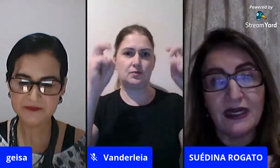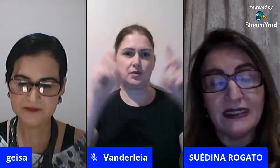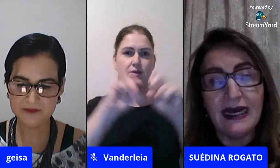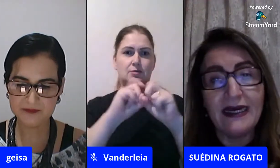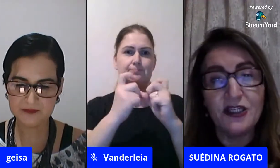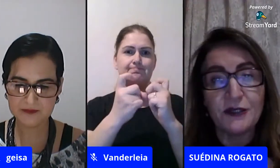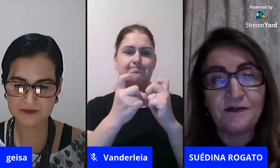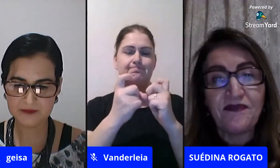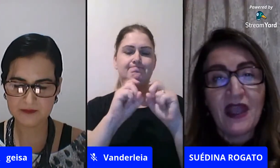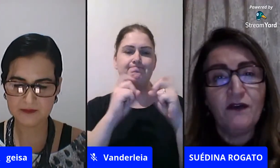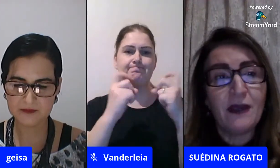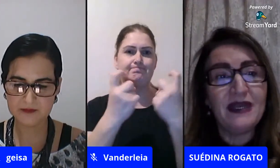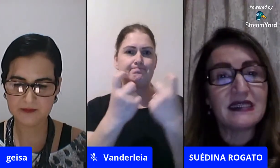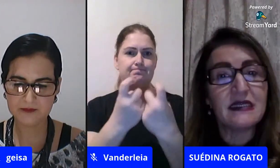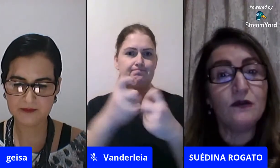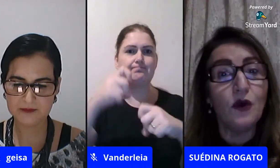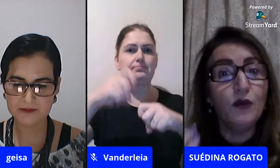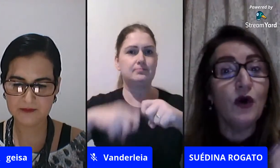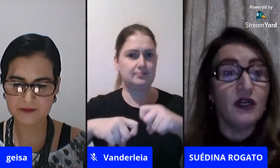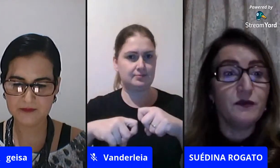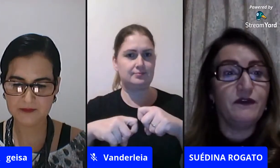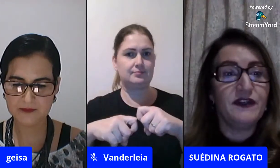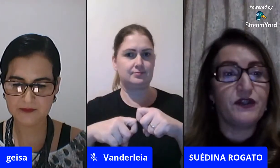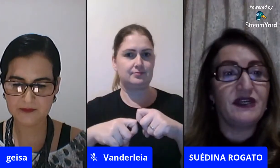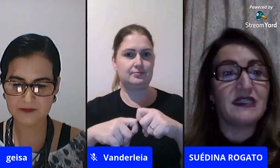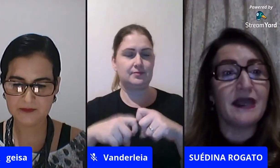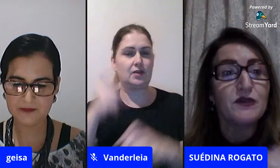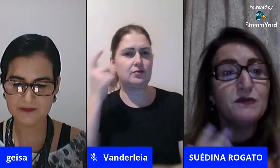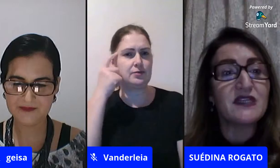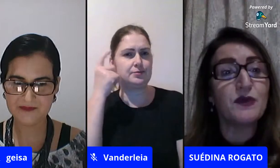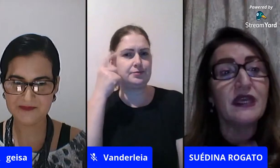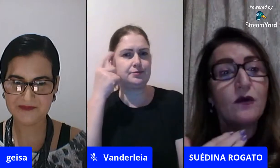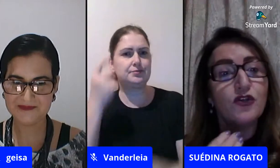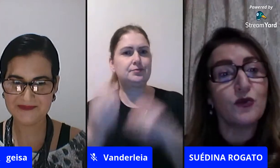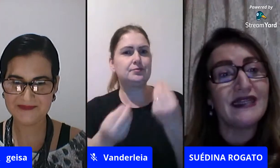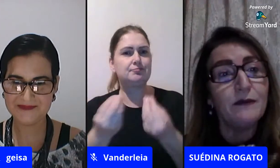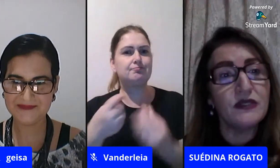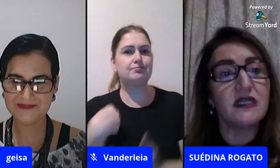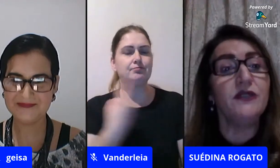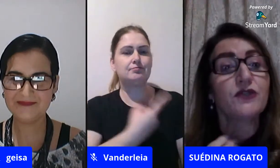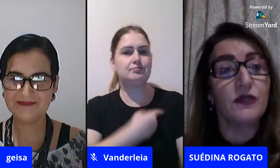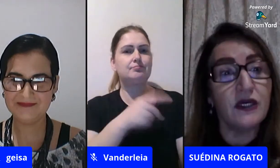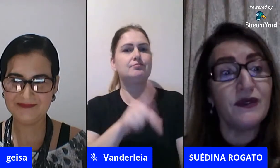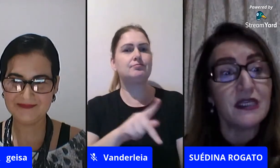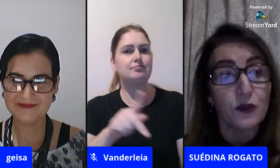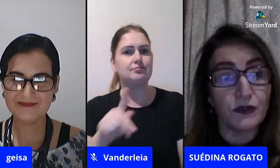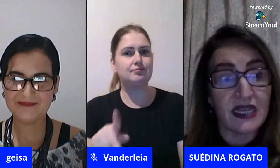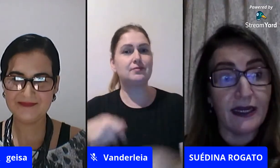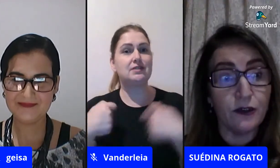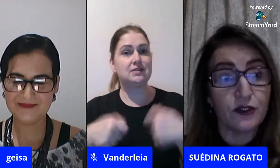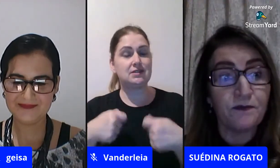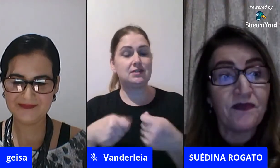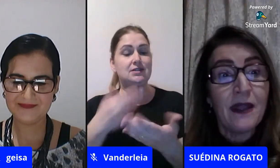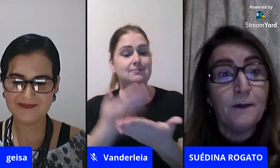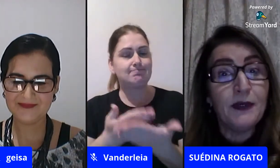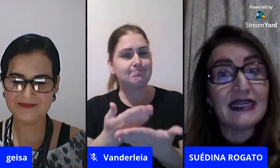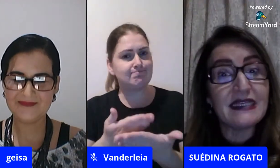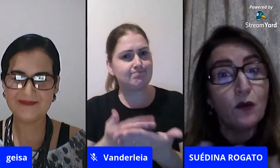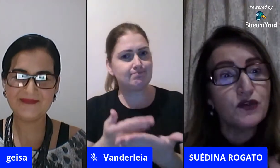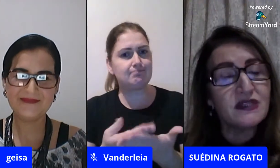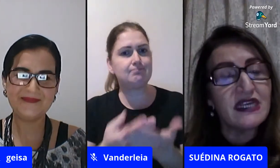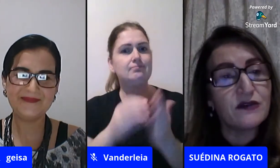para a sexualidade eu fiquei pensando como nós professores temos mesmo que continuar debruçando estudando esses conceitos